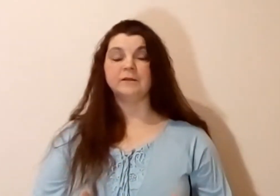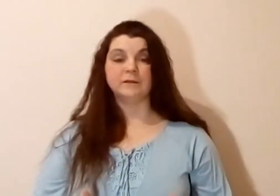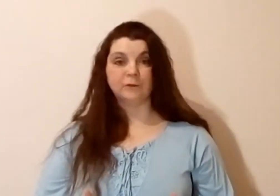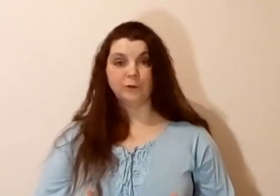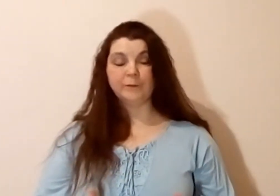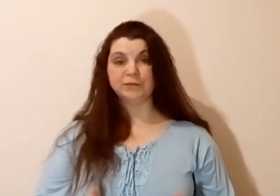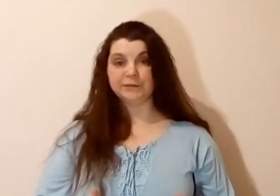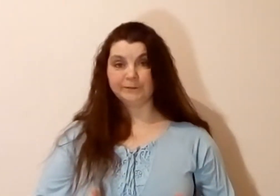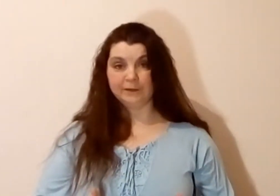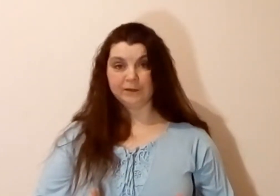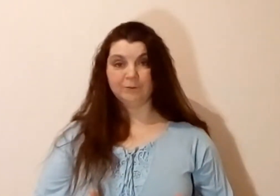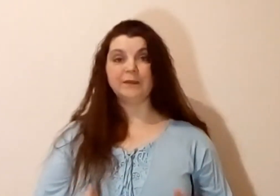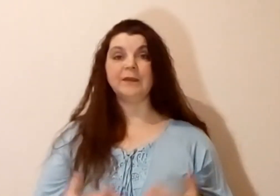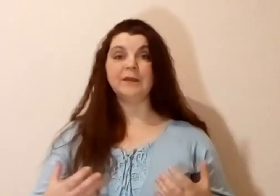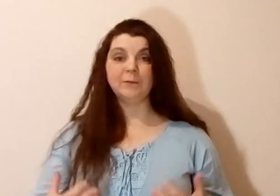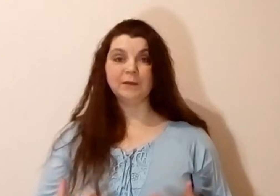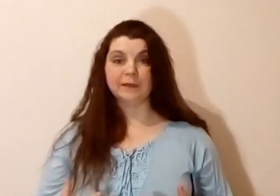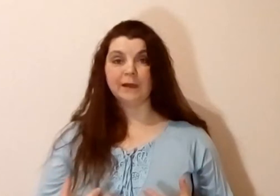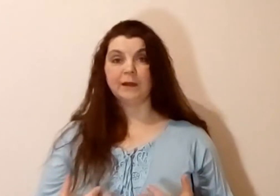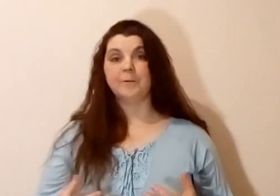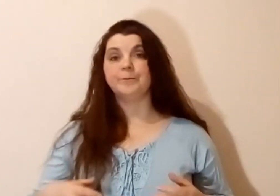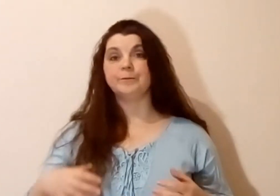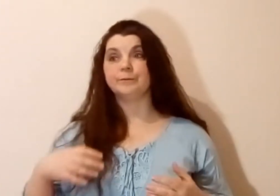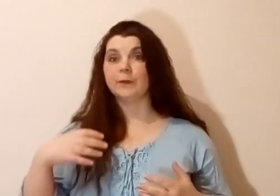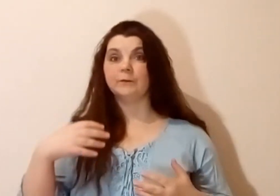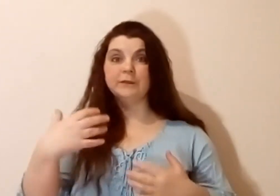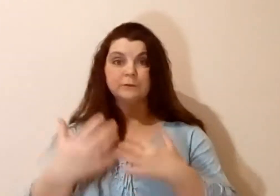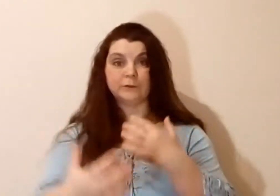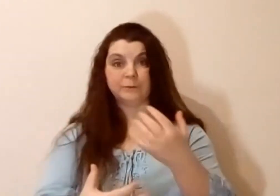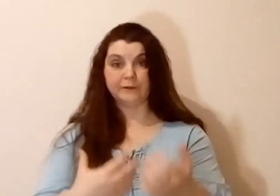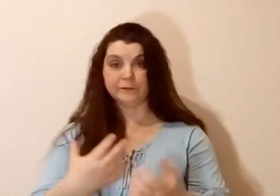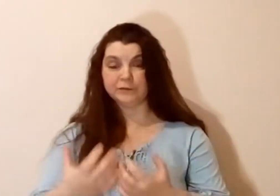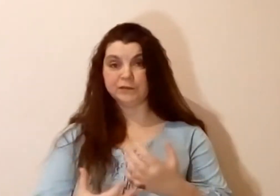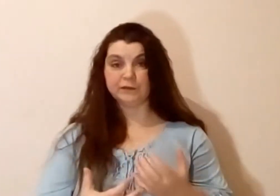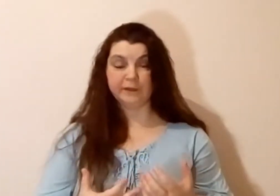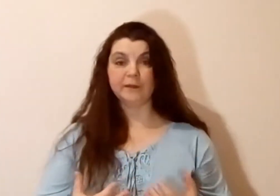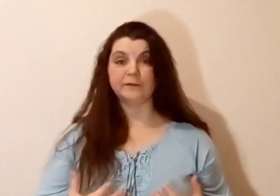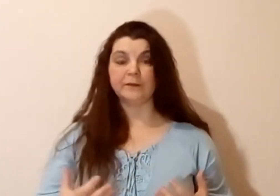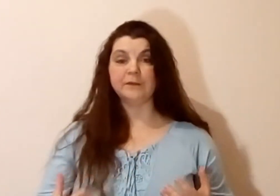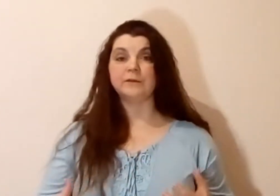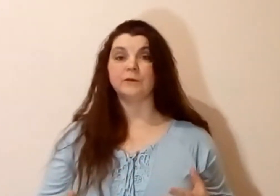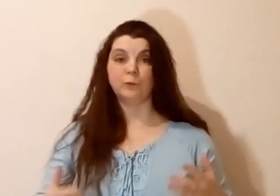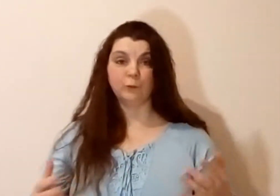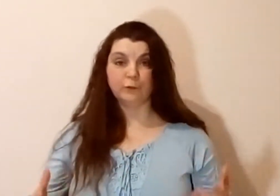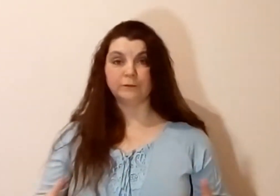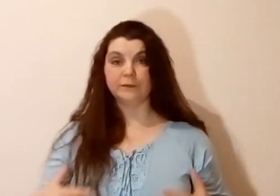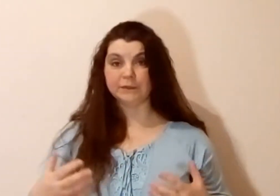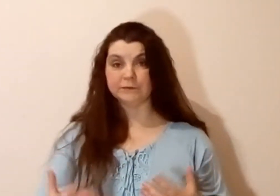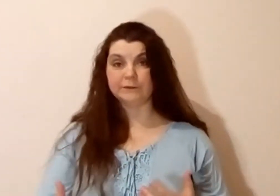незнакомым человеком, и именно вот это вот первое впечатление зависит от вашего